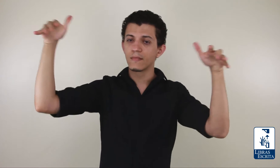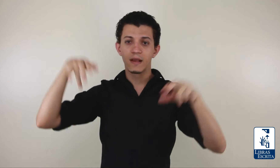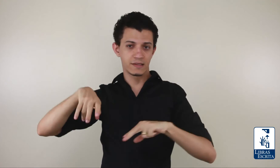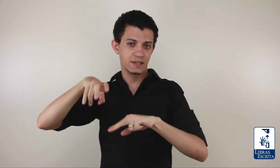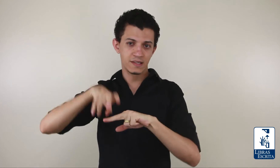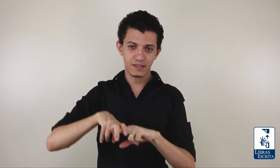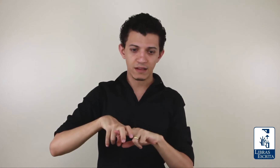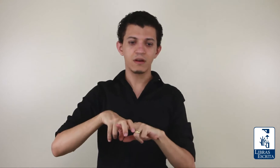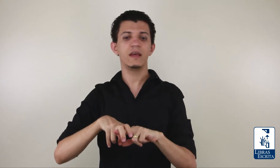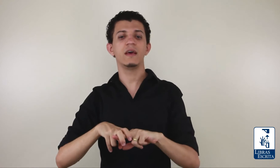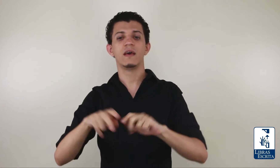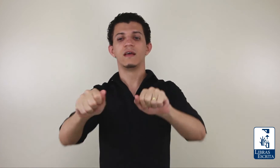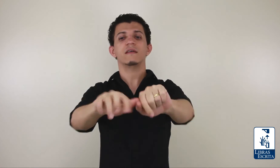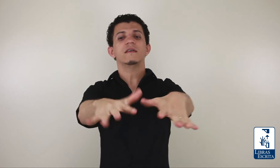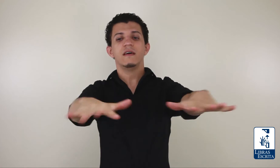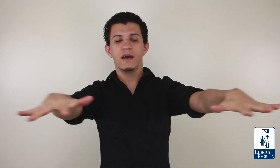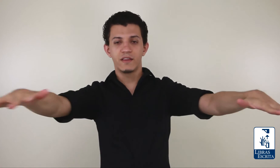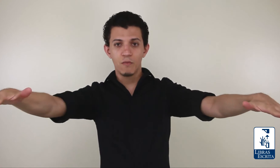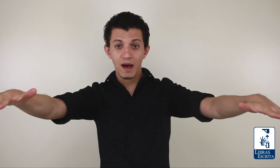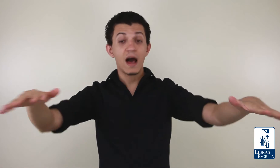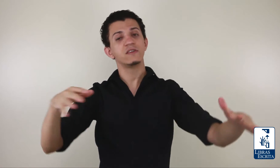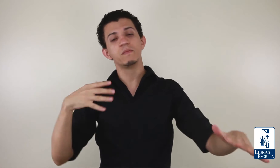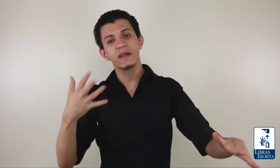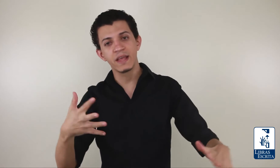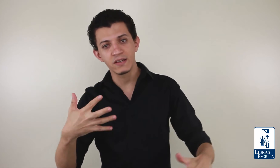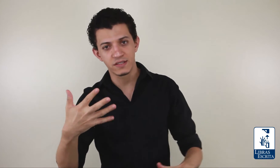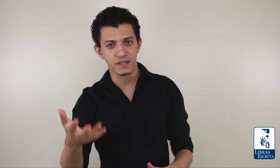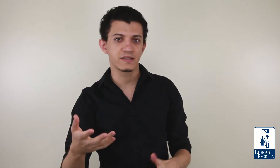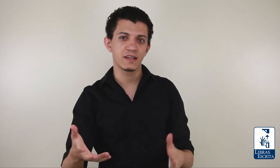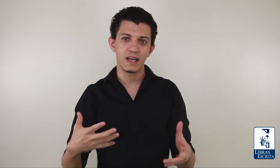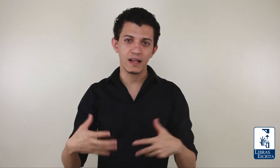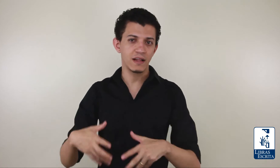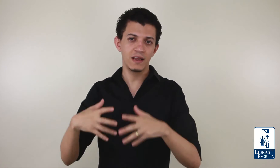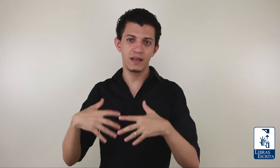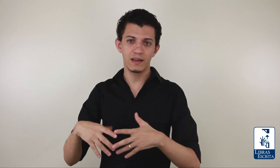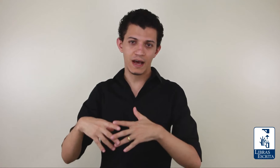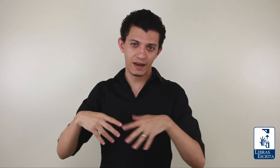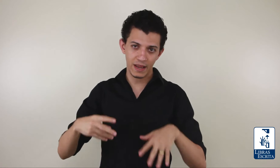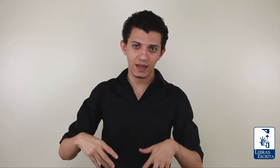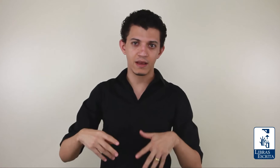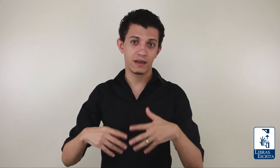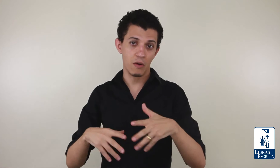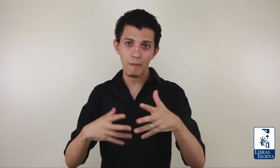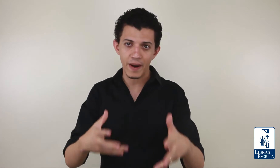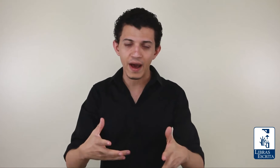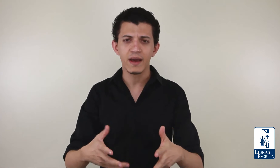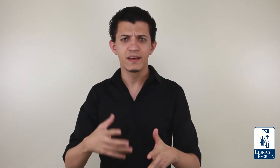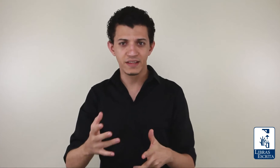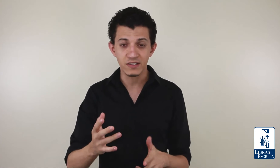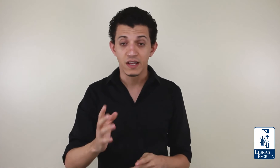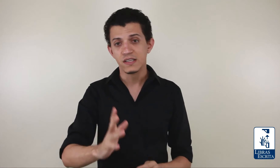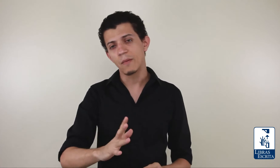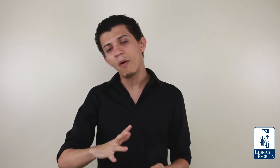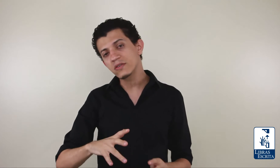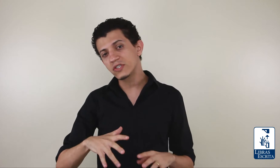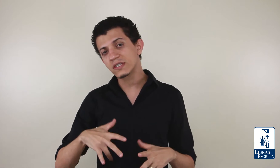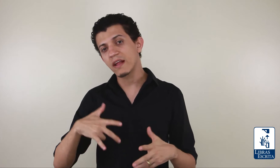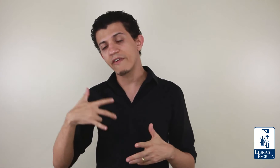Você está sentado ali. Aí tem uma... Aí subentende-se que você está sentado ali na areia, que é uma praia. Entende? Você pode descrever